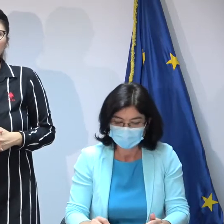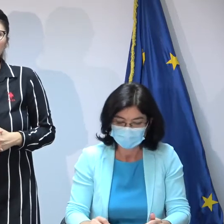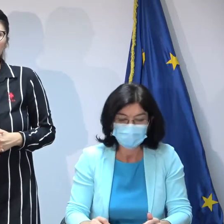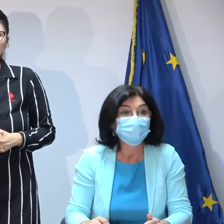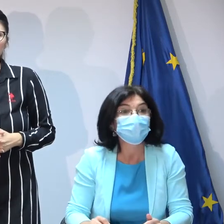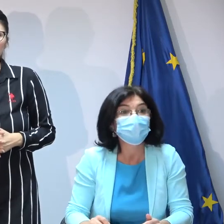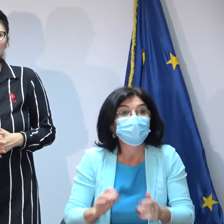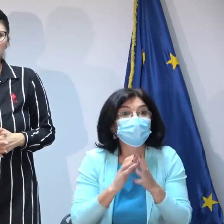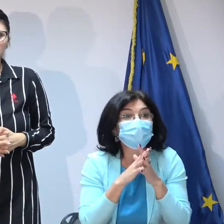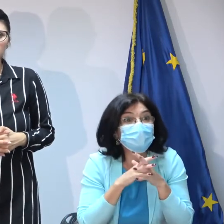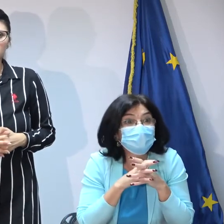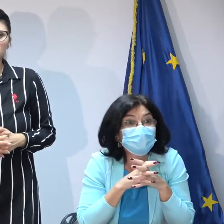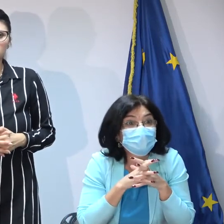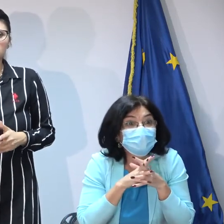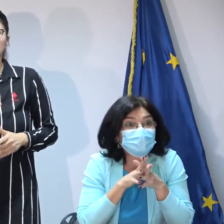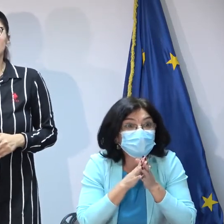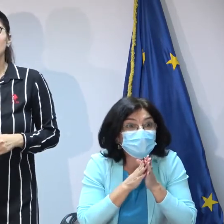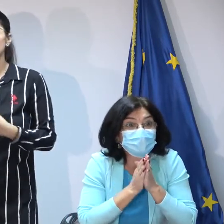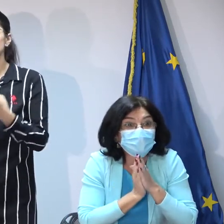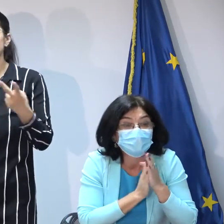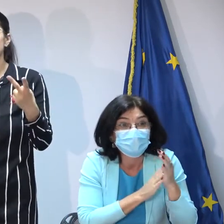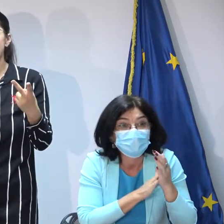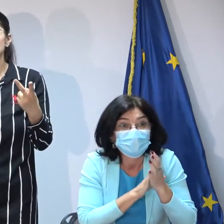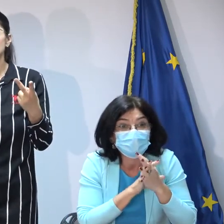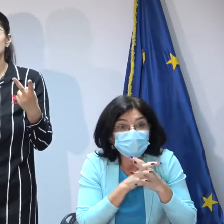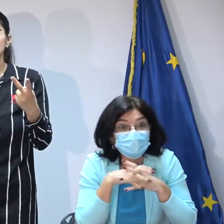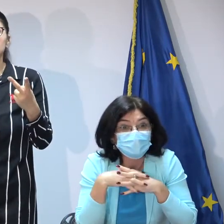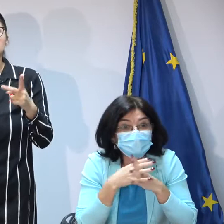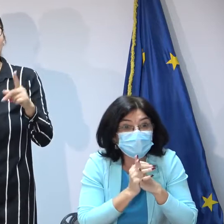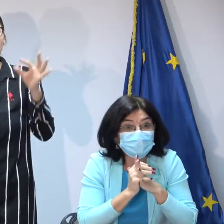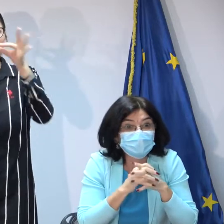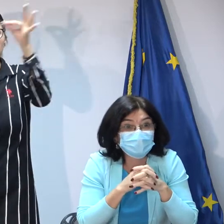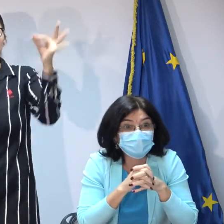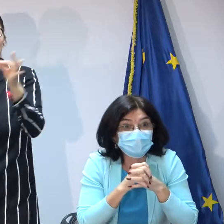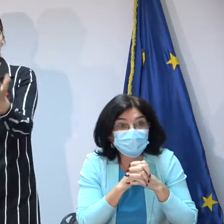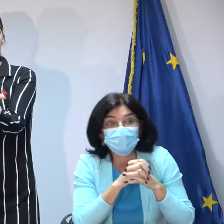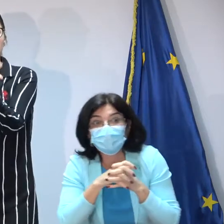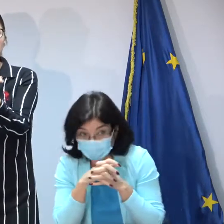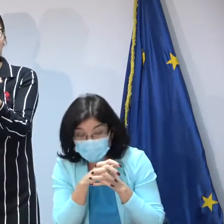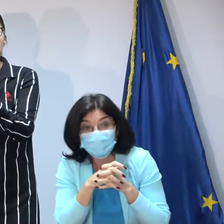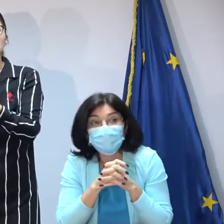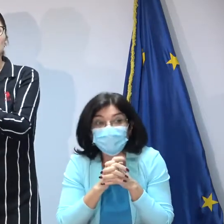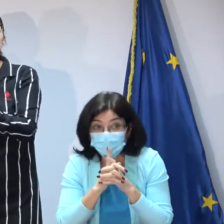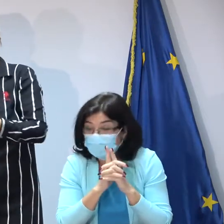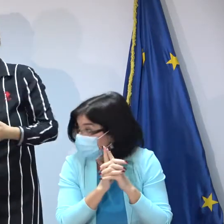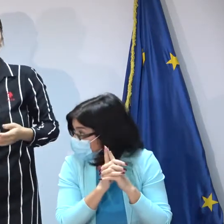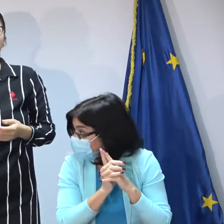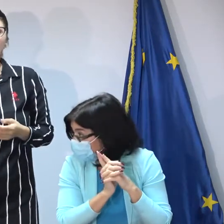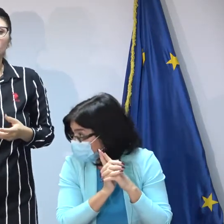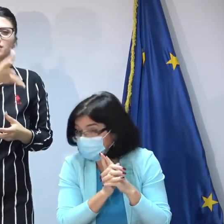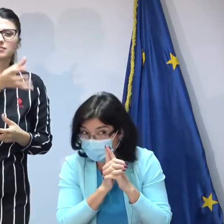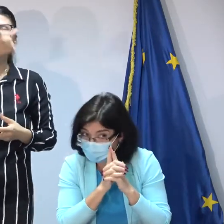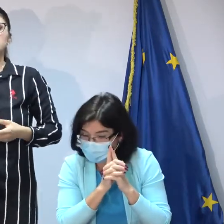Cât e valabil acel atestat al părintelui care devine albătorul doi ani? Doi ani, deocamdată doi ani,